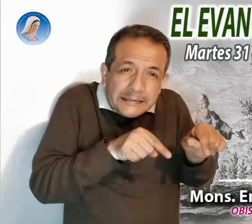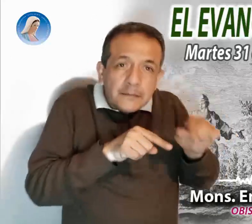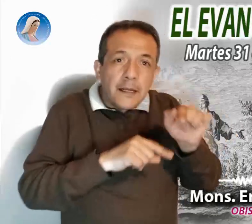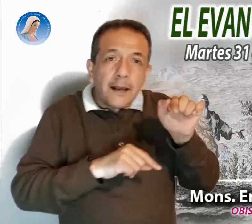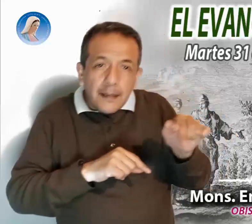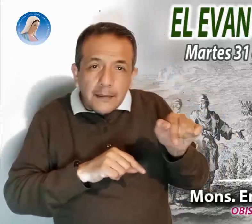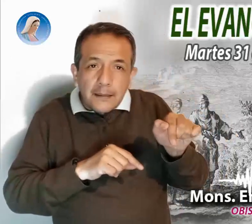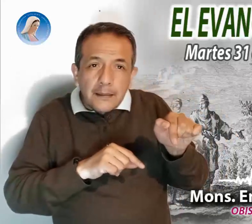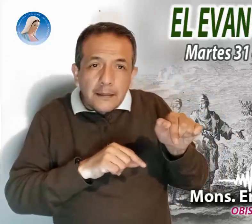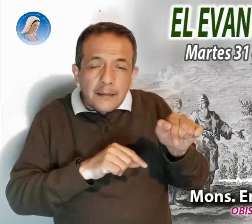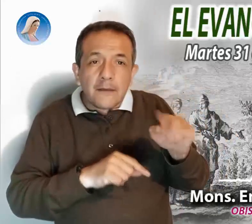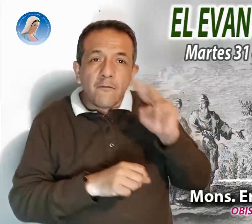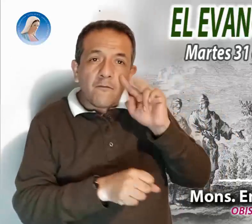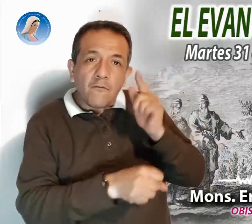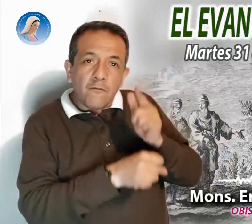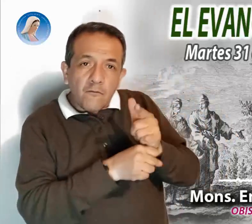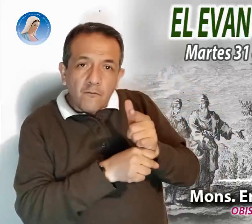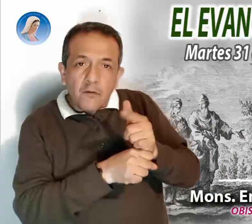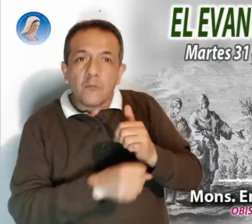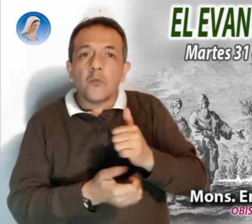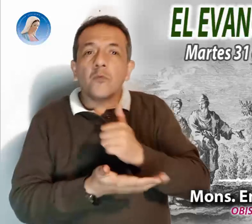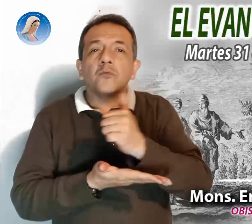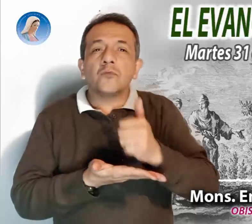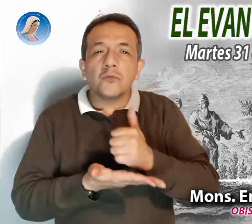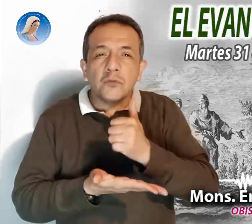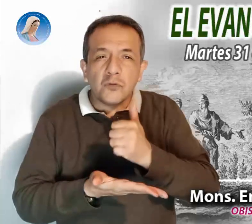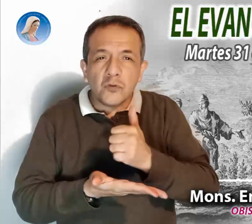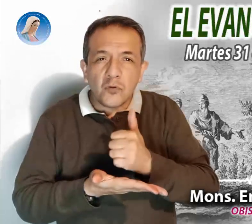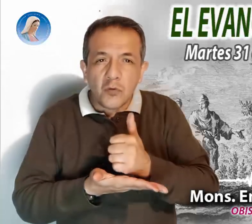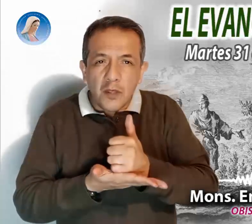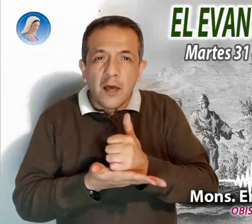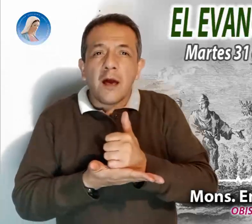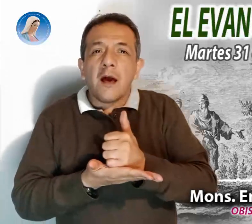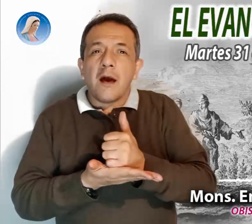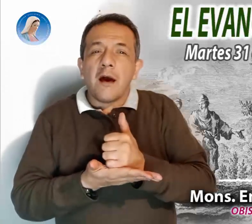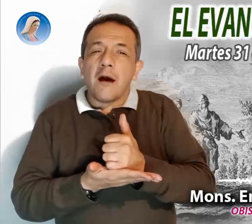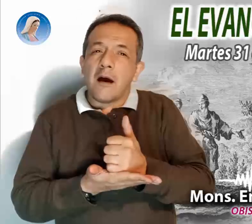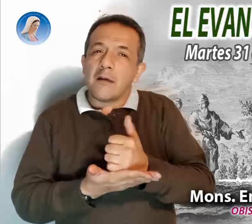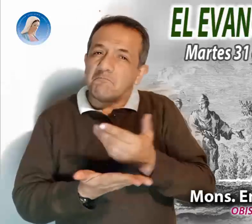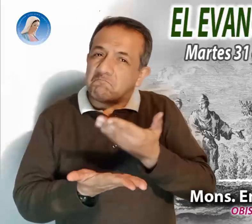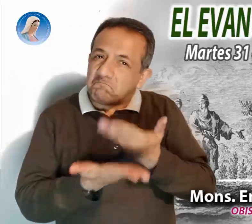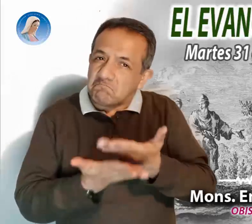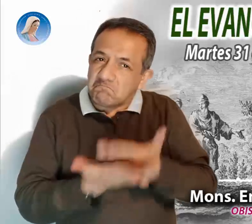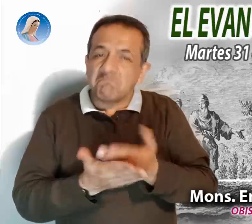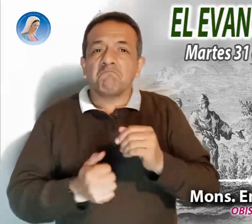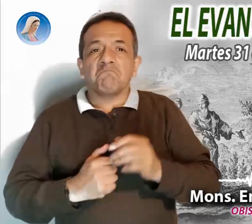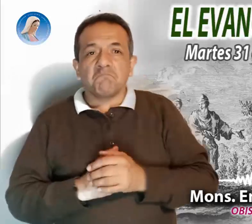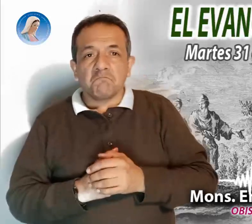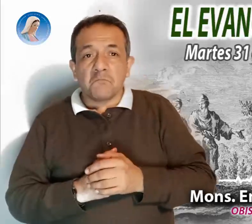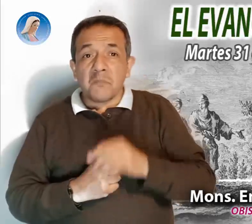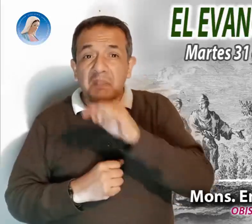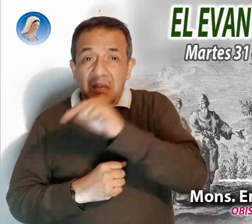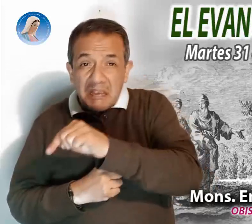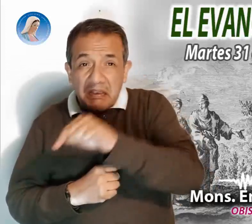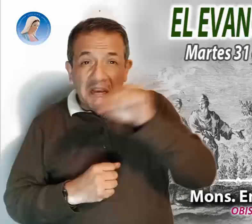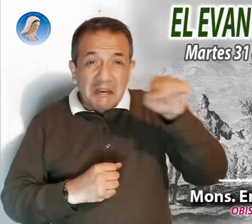lo que alguien llama los signos de la civilización. Grandes basureros que ahogan la naturaleza,